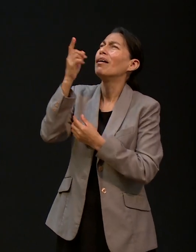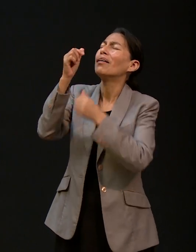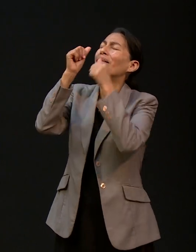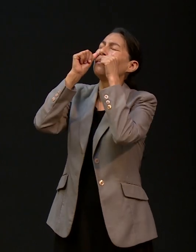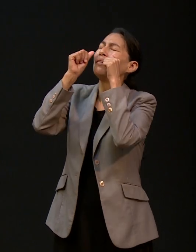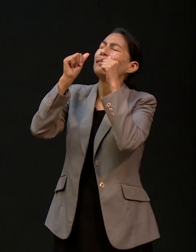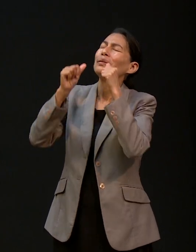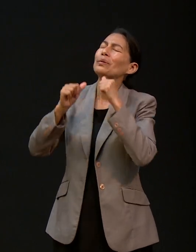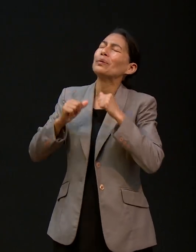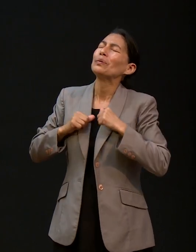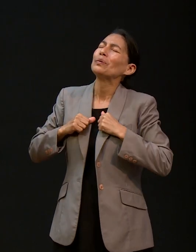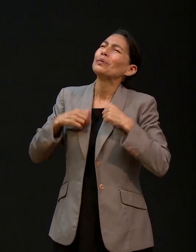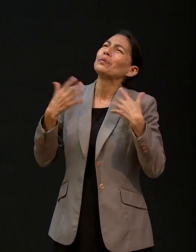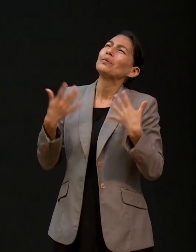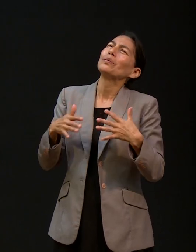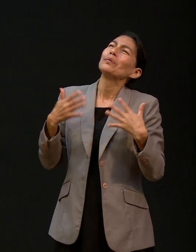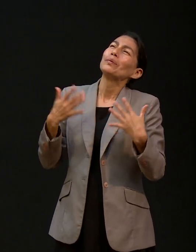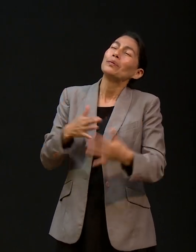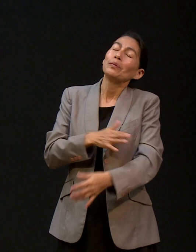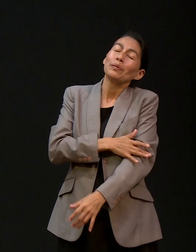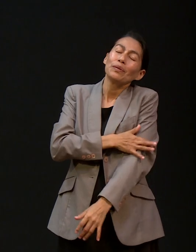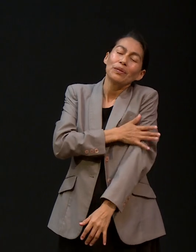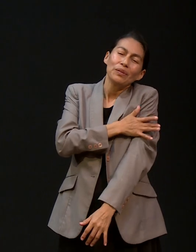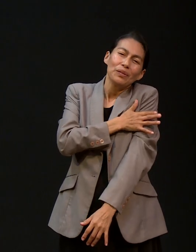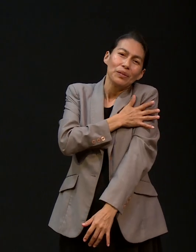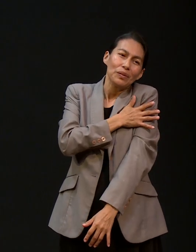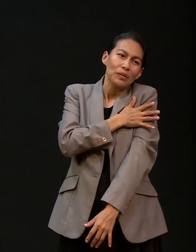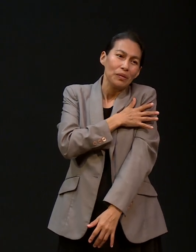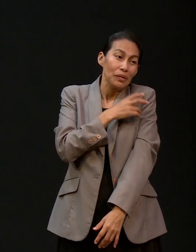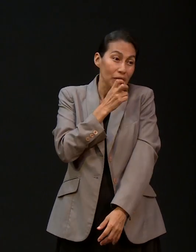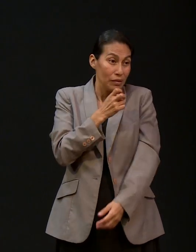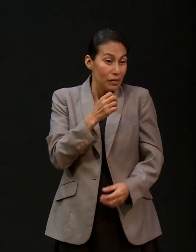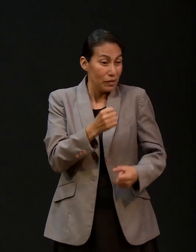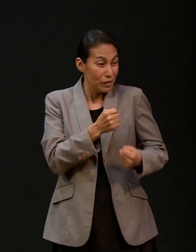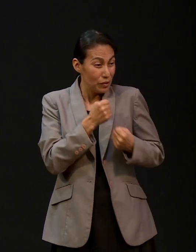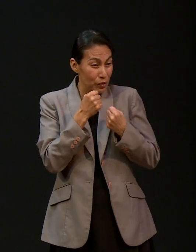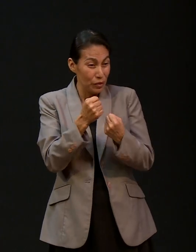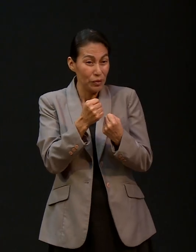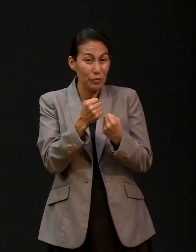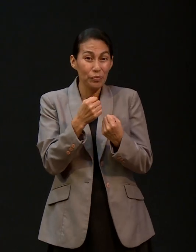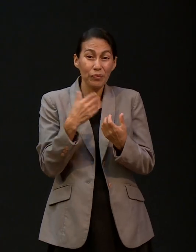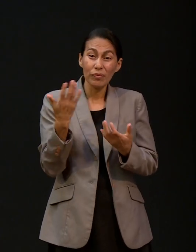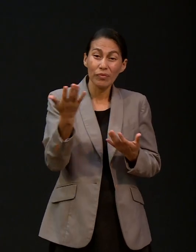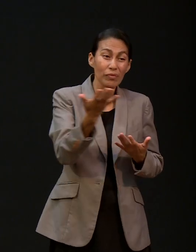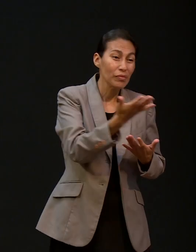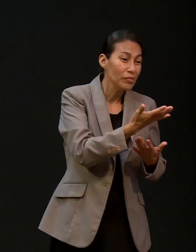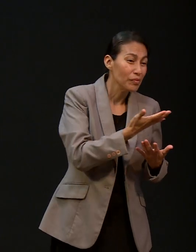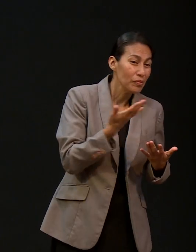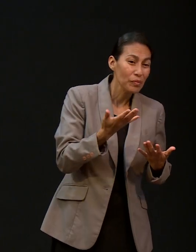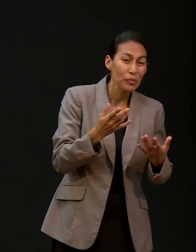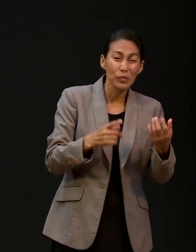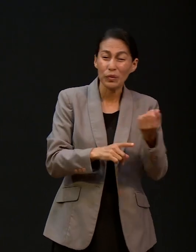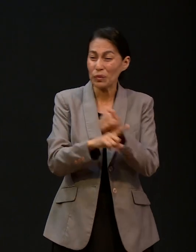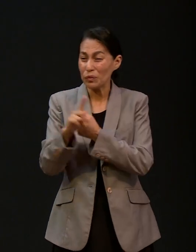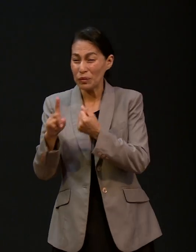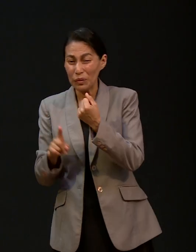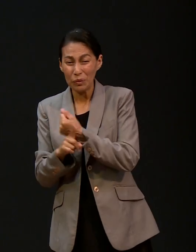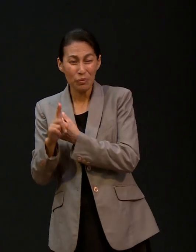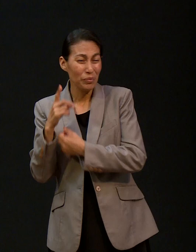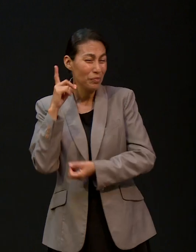qué seguridad tenemos en Dios estamos en medio de un gran conflicto pero en medio de